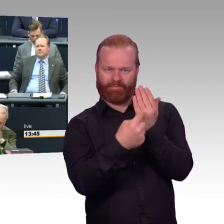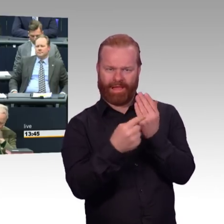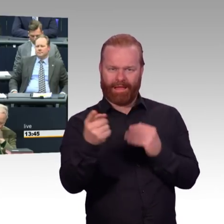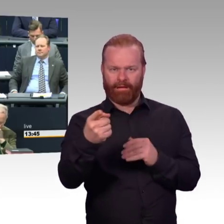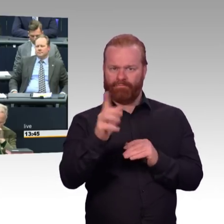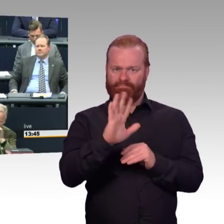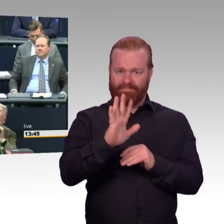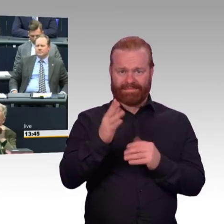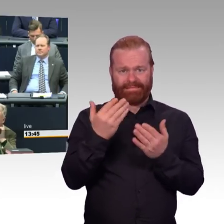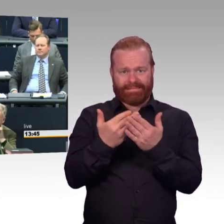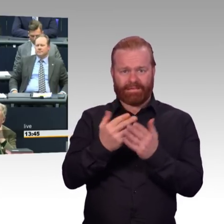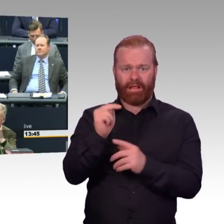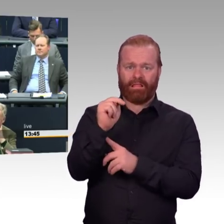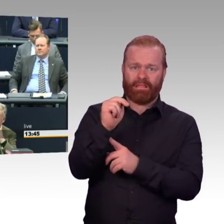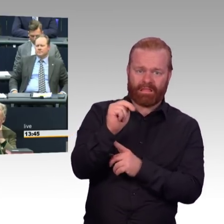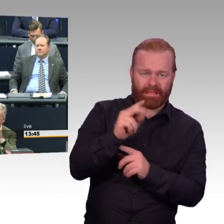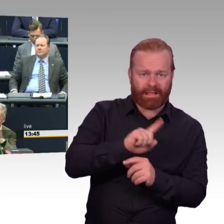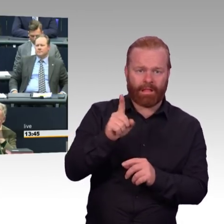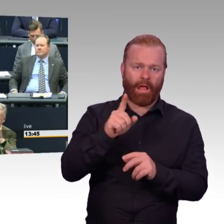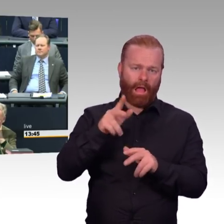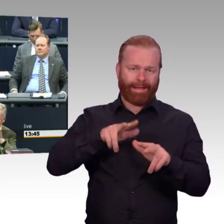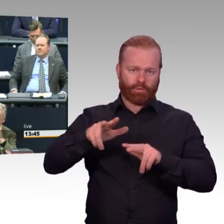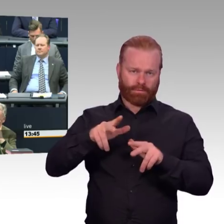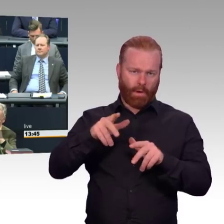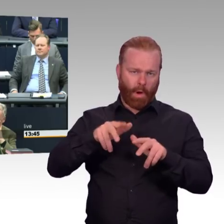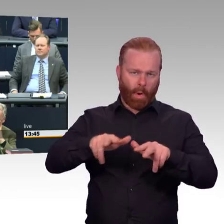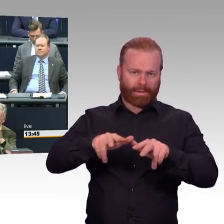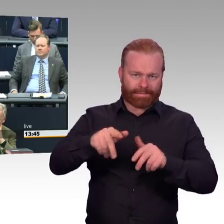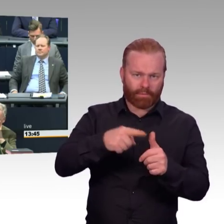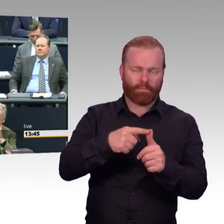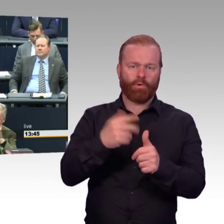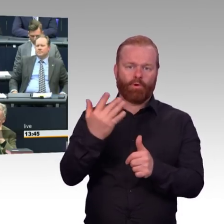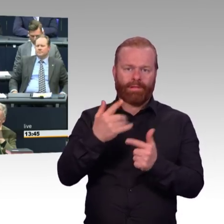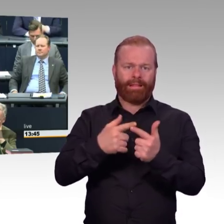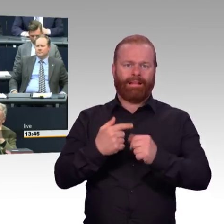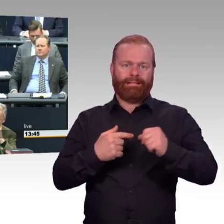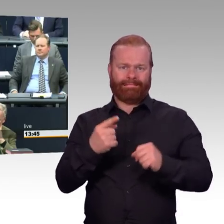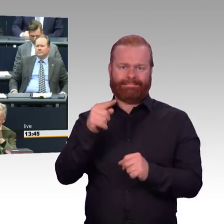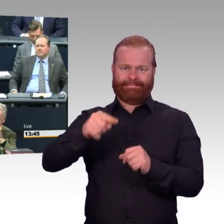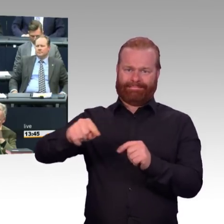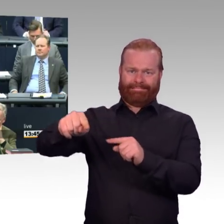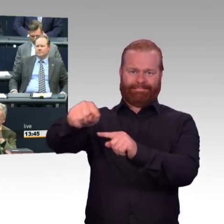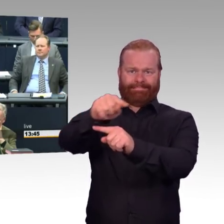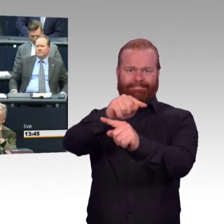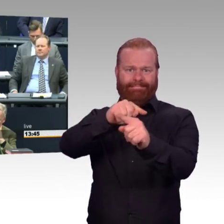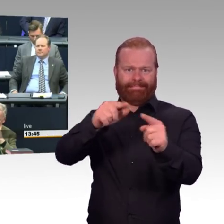schülerstreichs, ich befürworte, Jugendliche auf die Straße gehen, um gegen irgendetwas oder für irgendetwas zu demonstrieren. Aber wenn dort